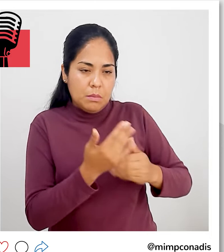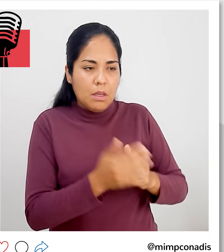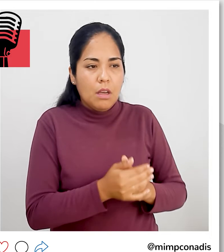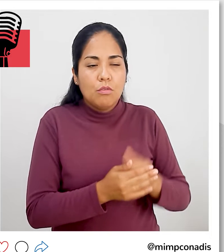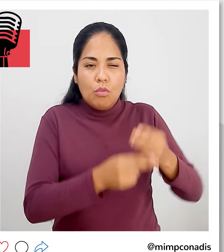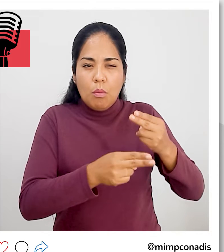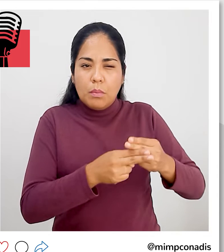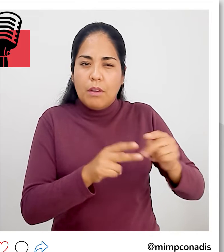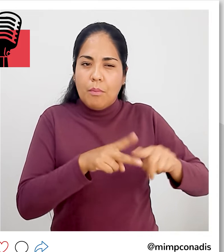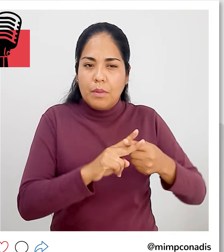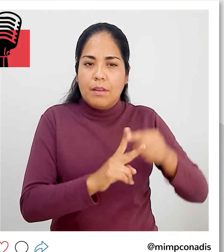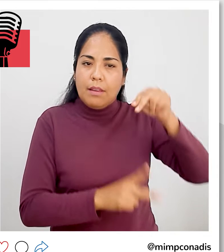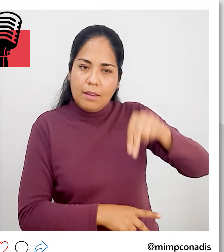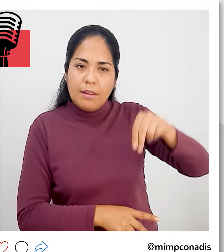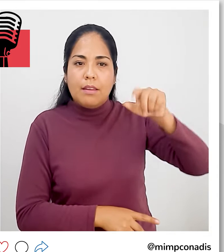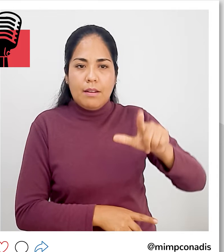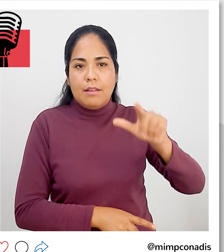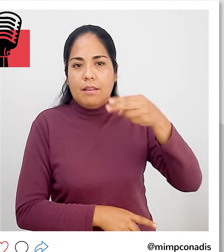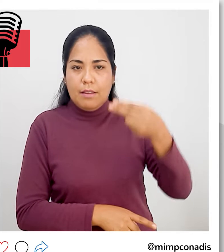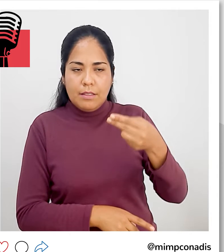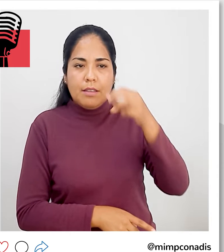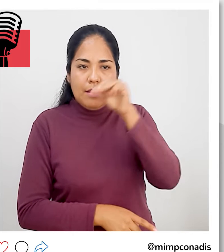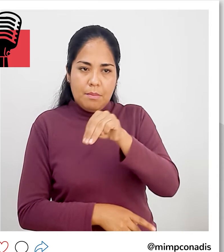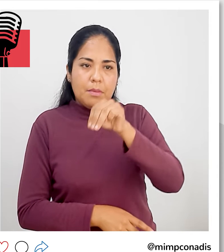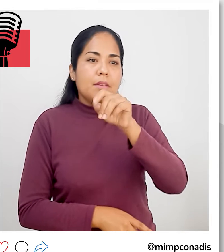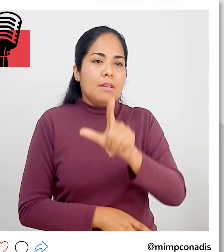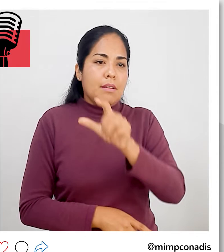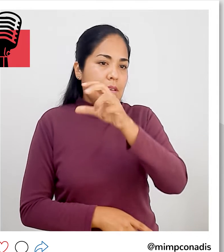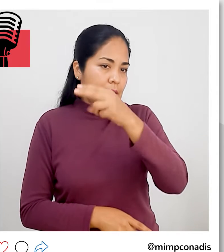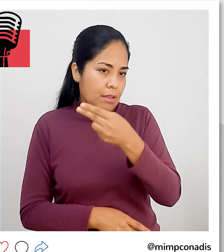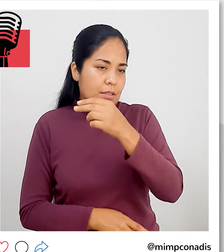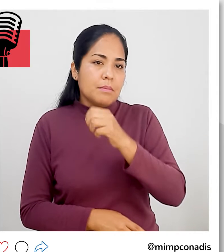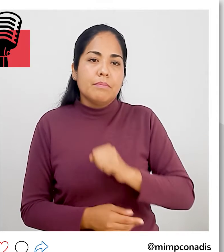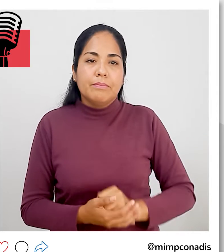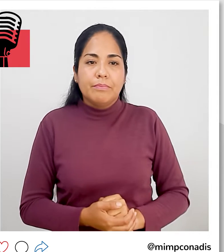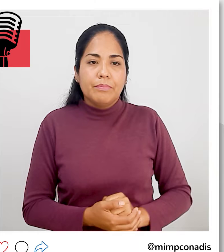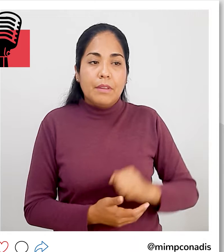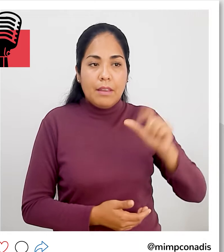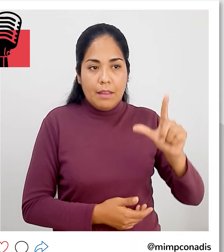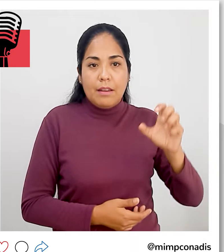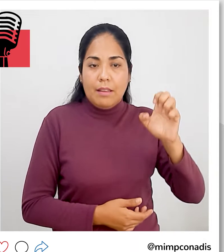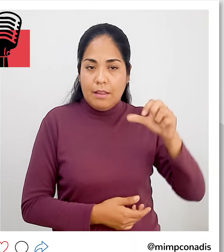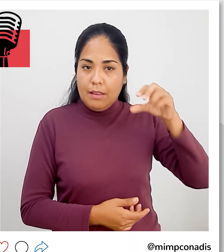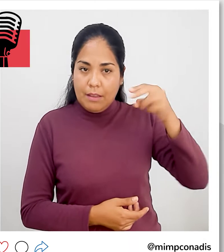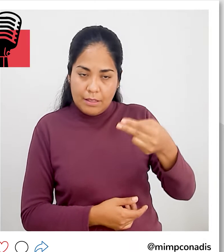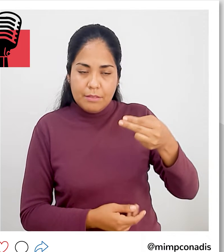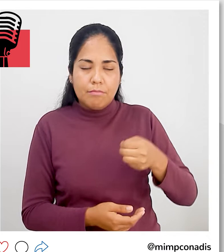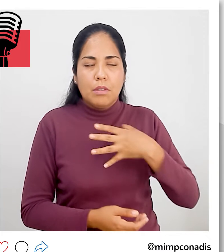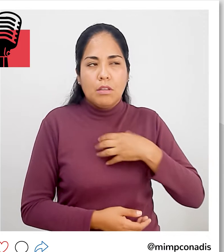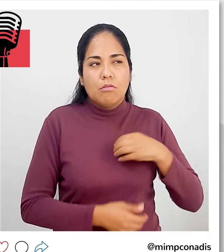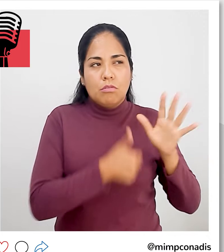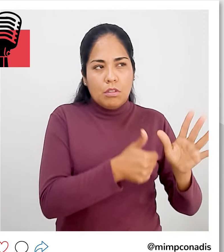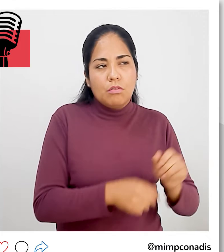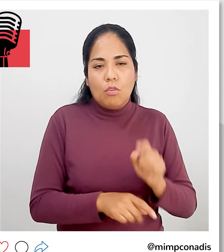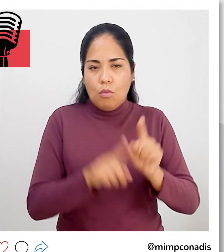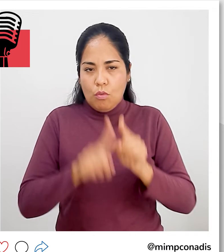identificados con las iniciales NLH, MLH y ELH de 6,